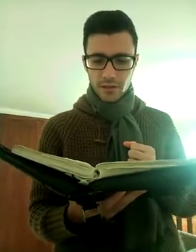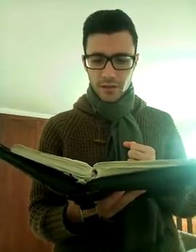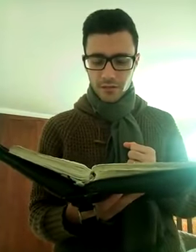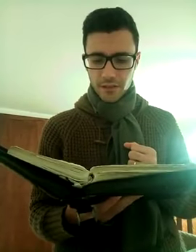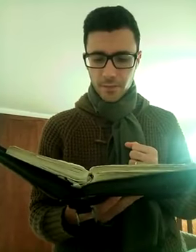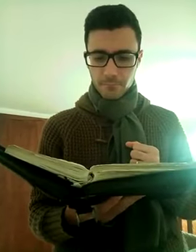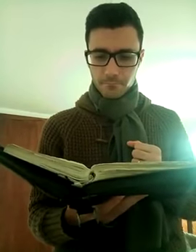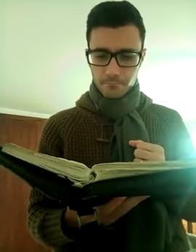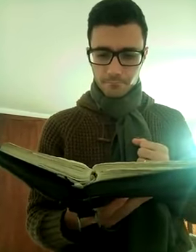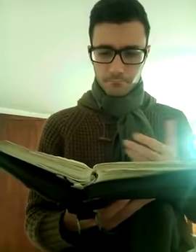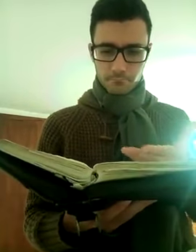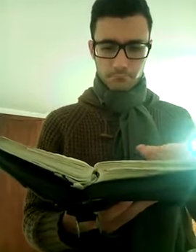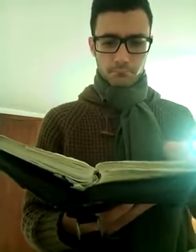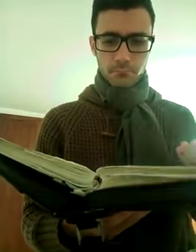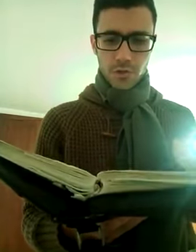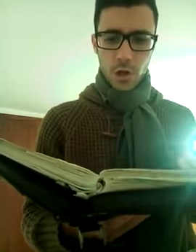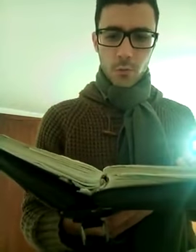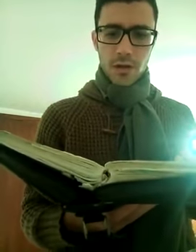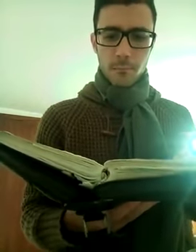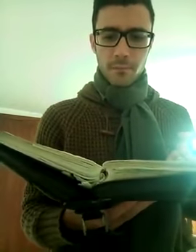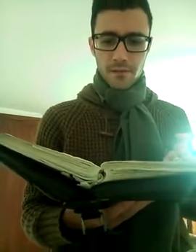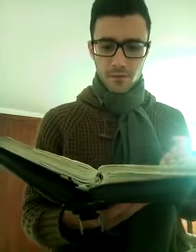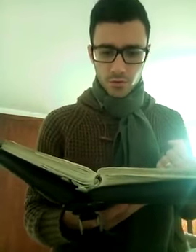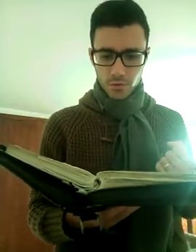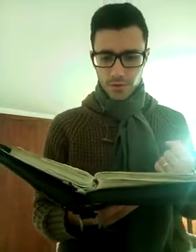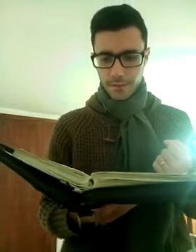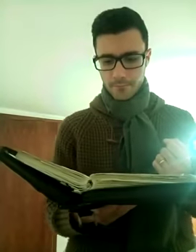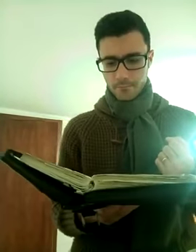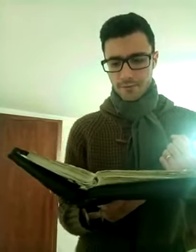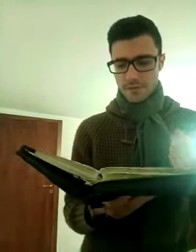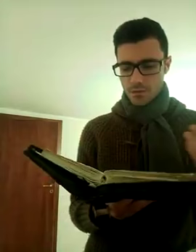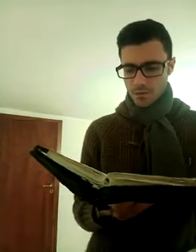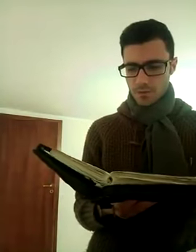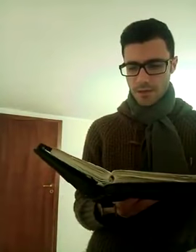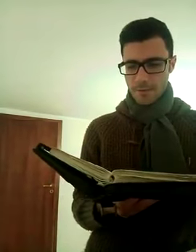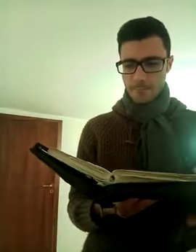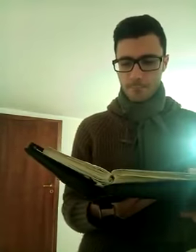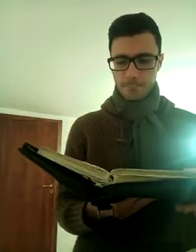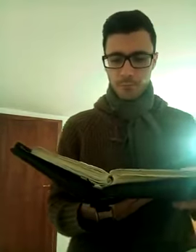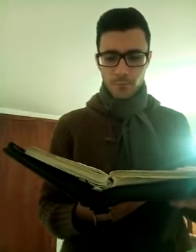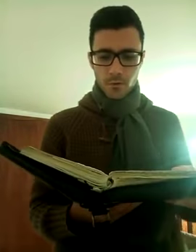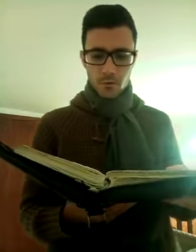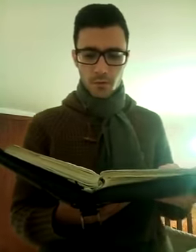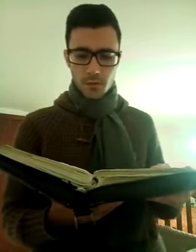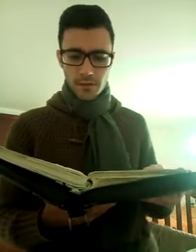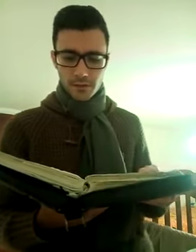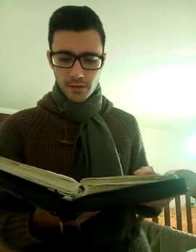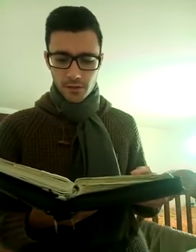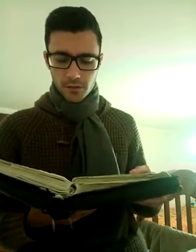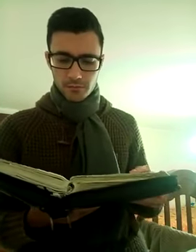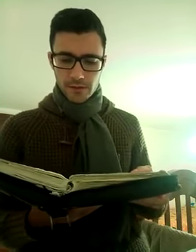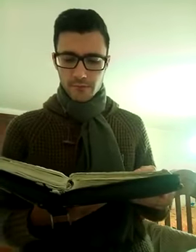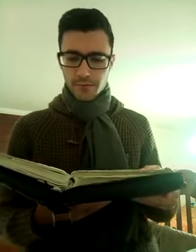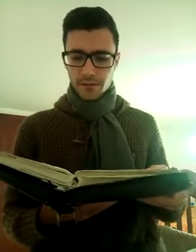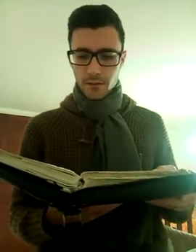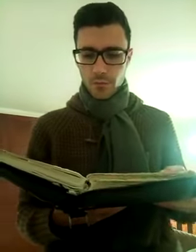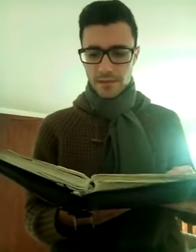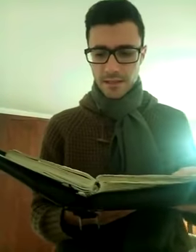anche dire, Giacomo è il pastore, un pastore, gloria a Dio, e infatti in queste